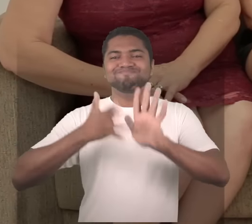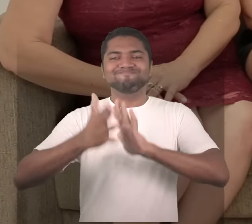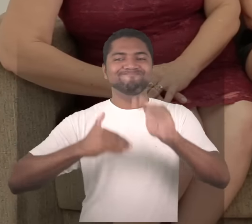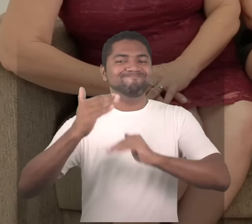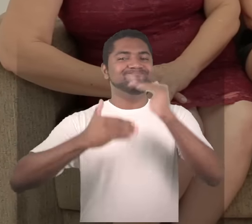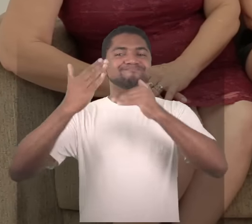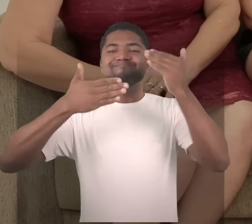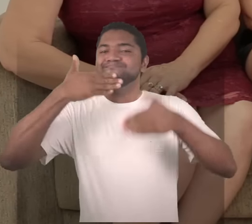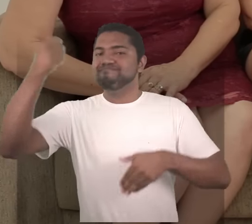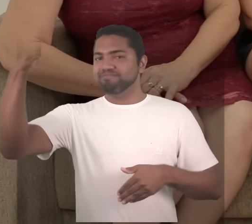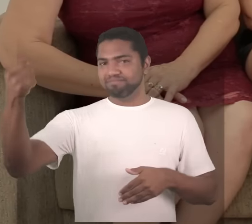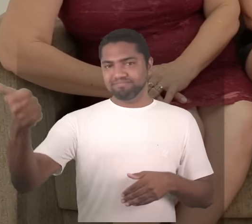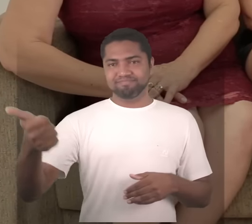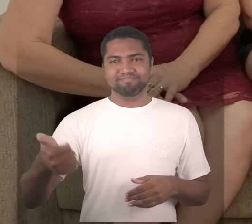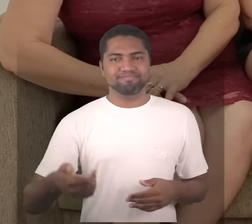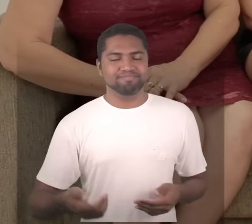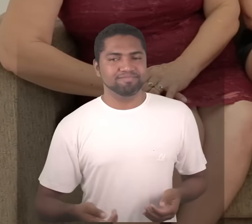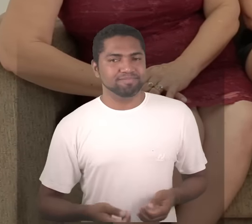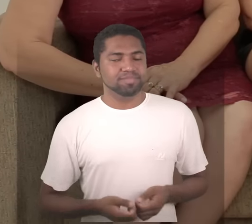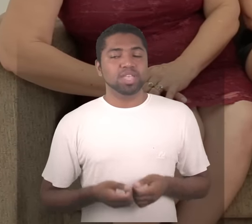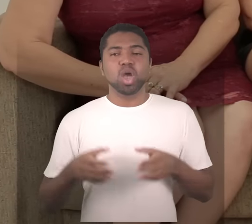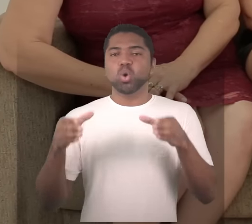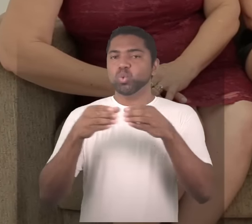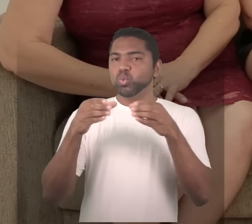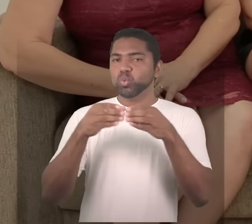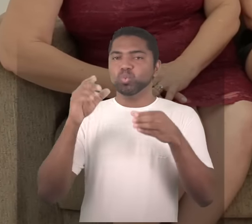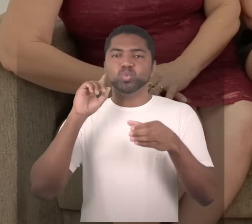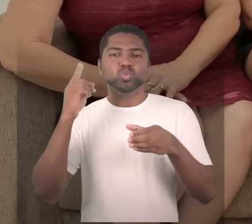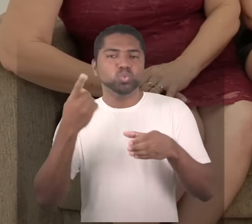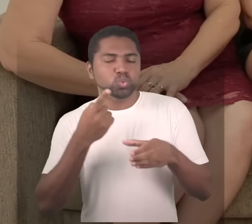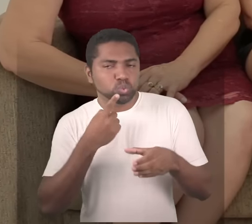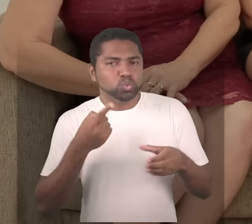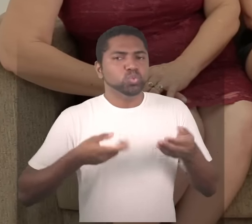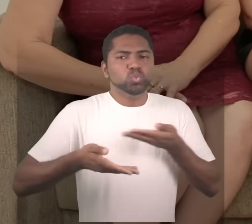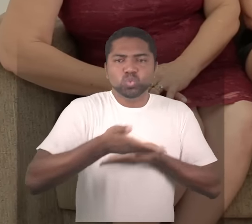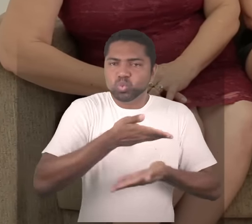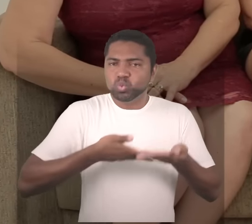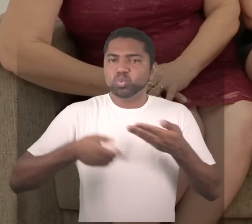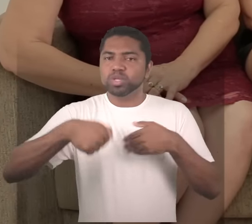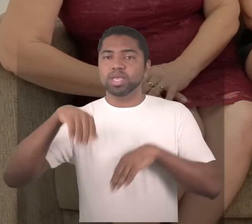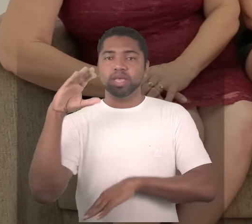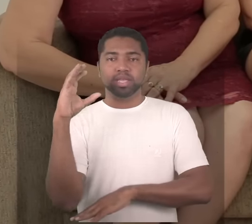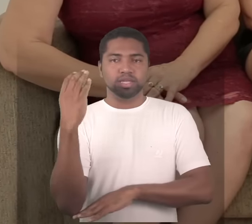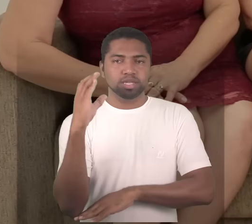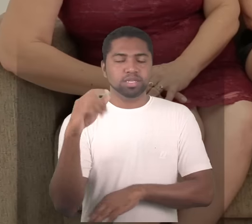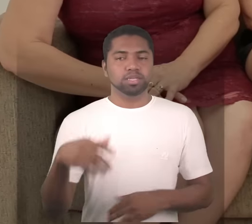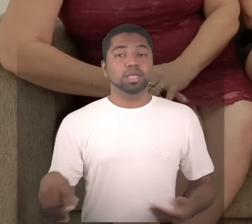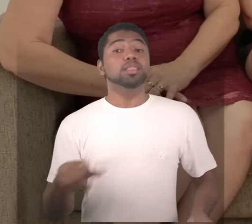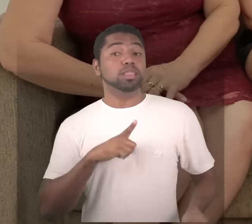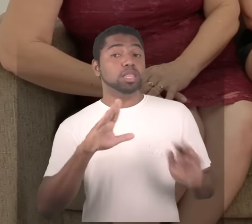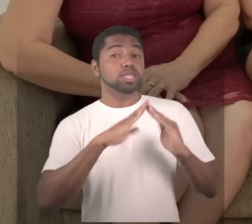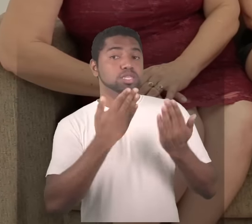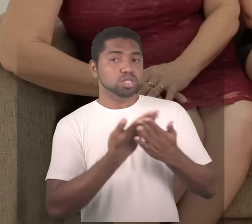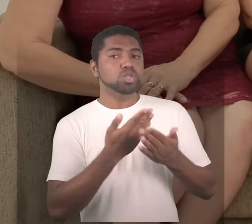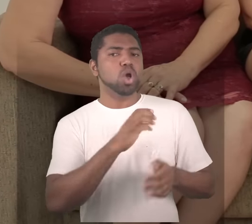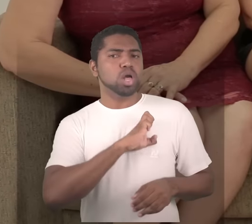mais inteirados com a comunidade surda caratinguense hoje nós temos a escola em Girocaus que faz um trabalho fantástico